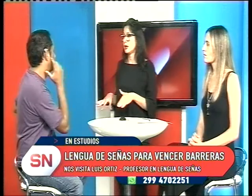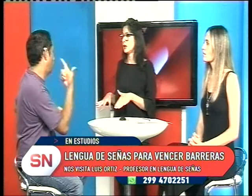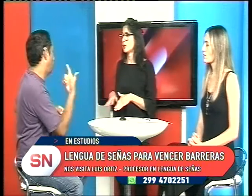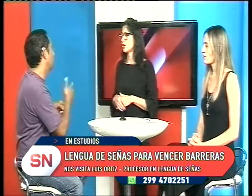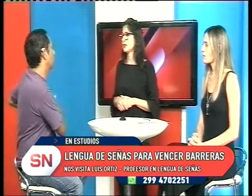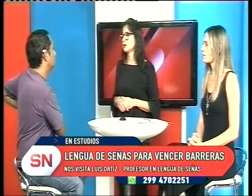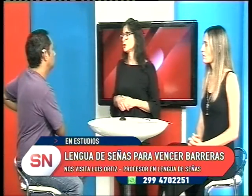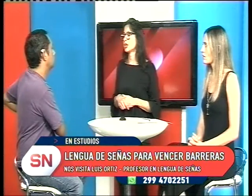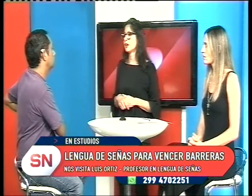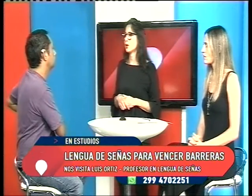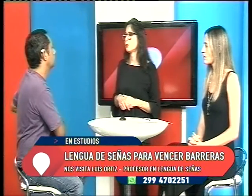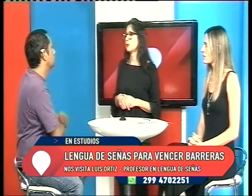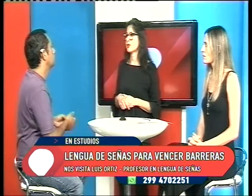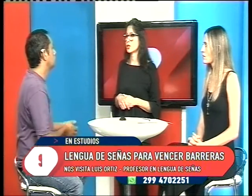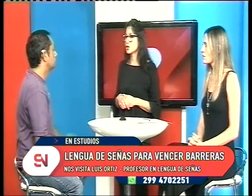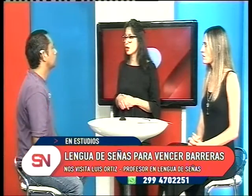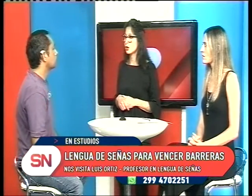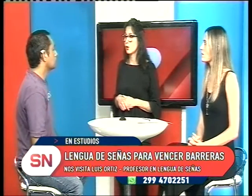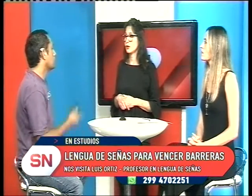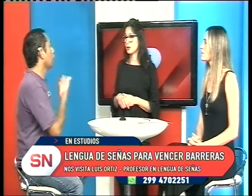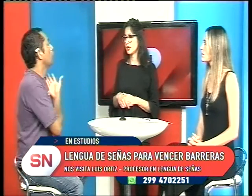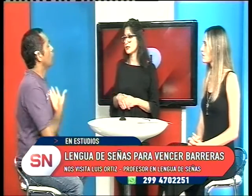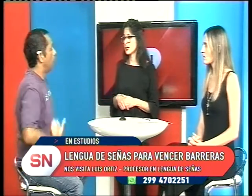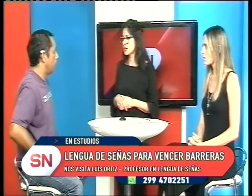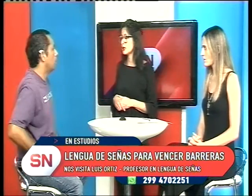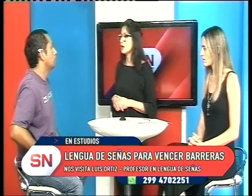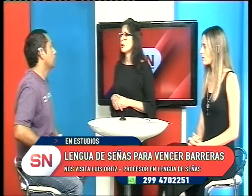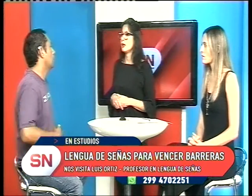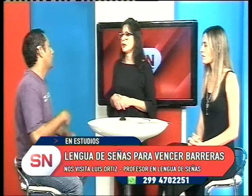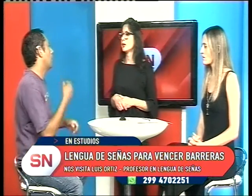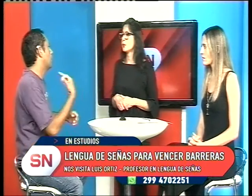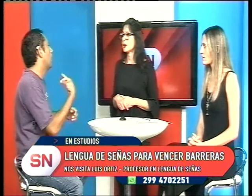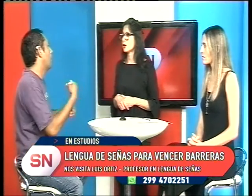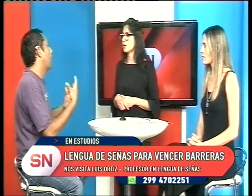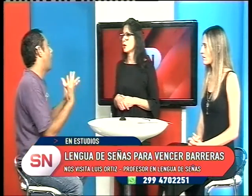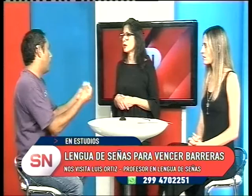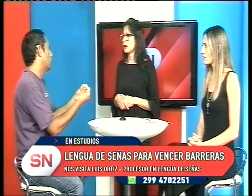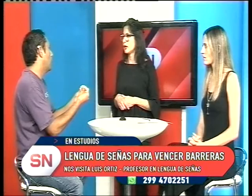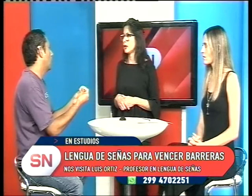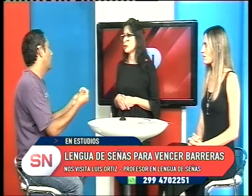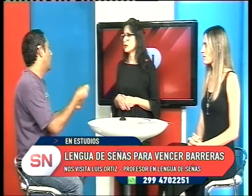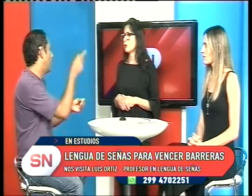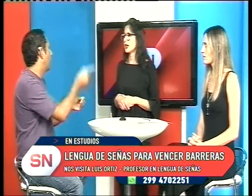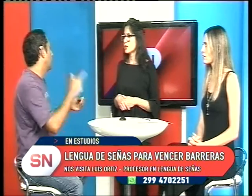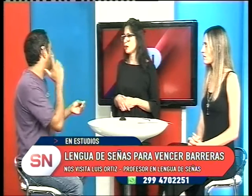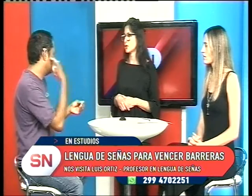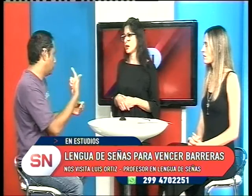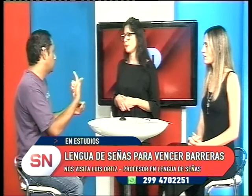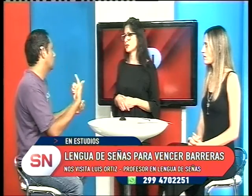no trabajan con un profesor sordo, cuando debería ser así. Sí, el gobierno tiene la obligación de apoyar a las personas